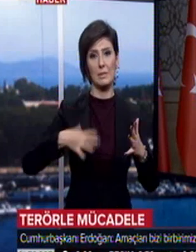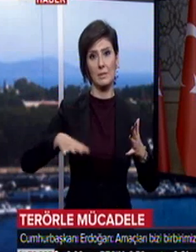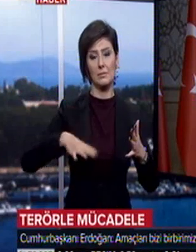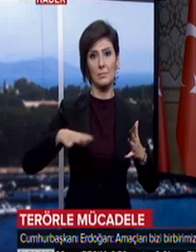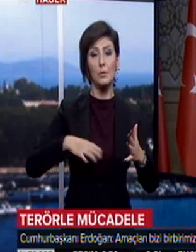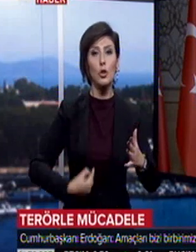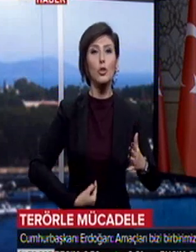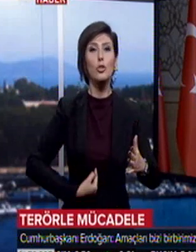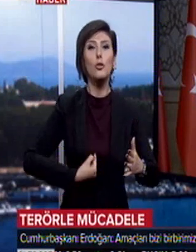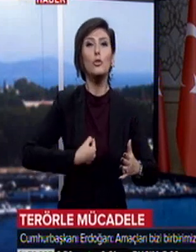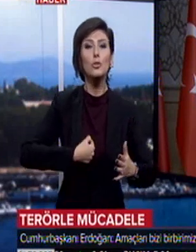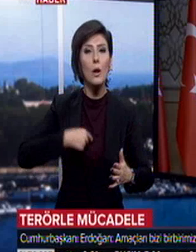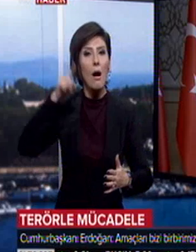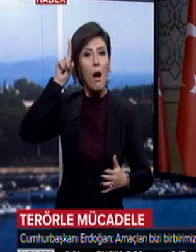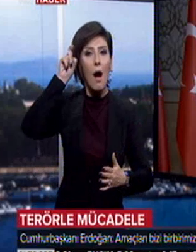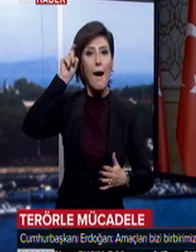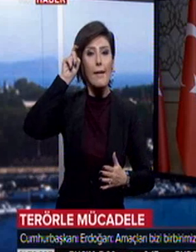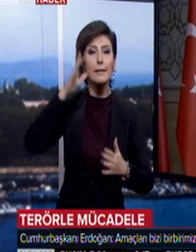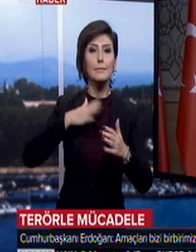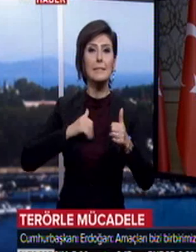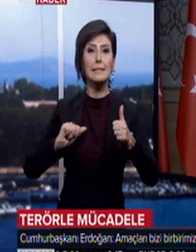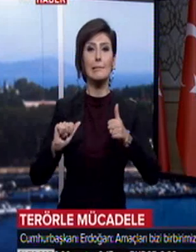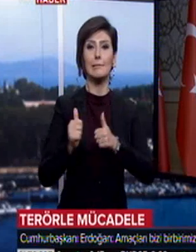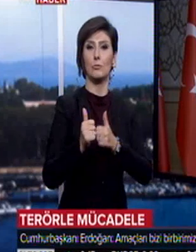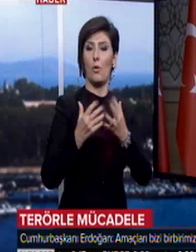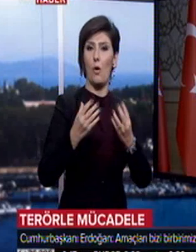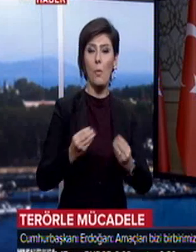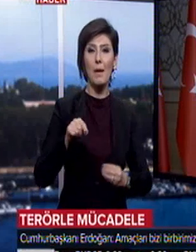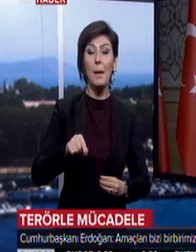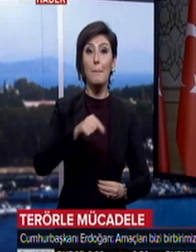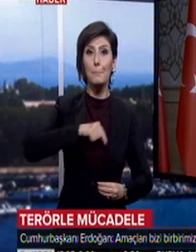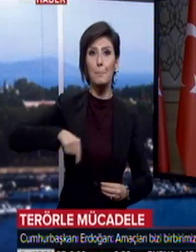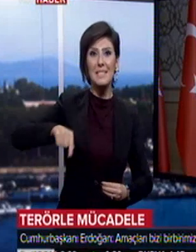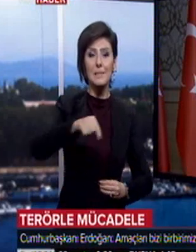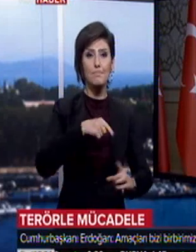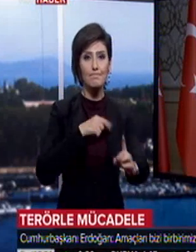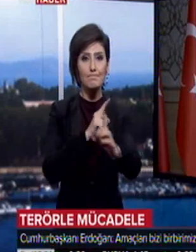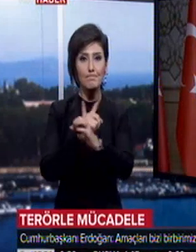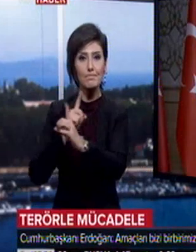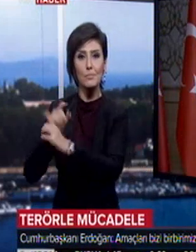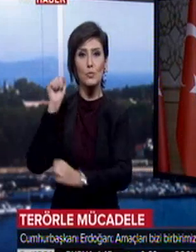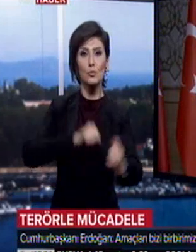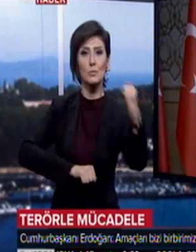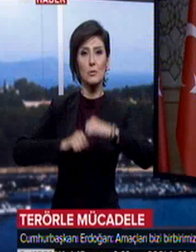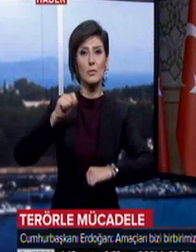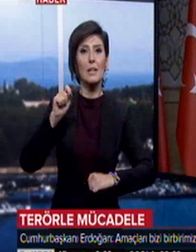Duygularımızı aklımızın önüne geçirmektir. Bizi birbirimize düşürmektir. Bu oyuna gelmeyeceğiz.